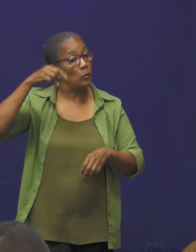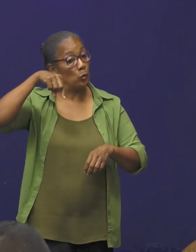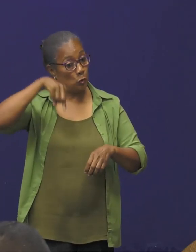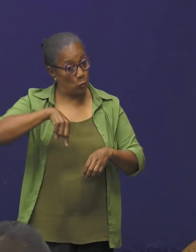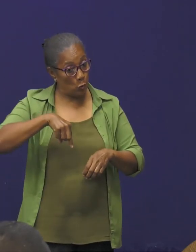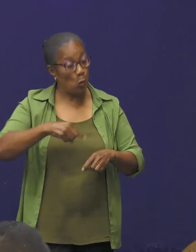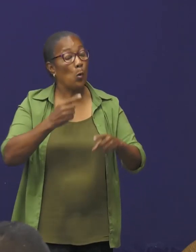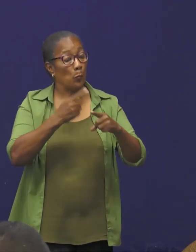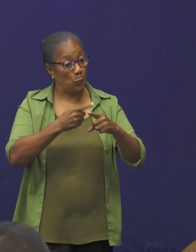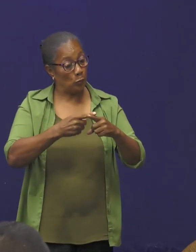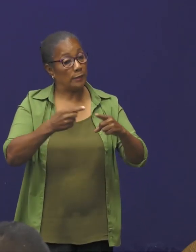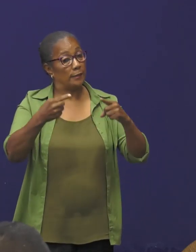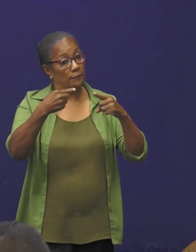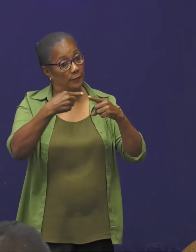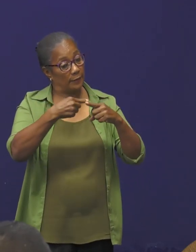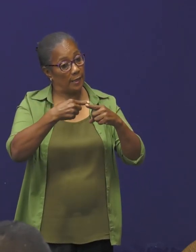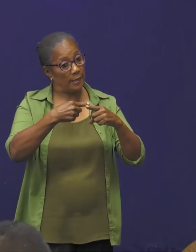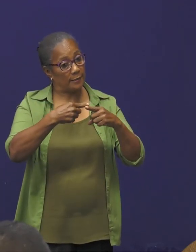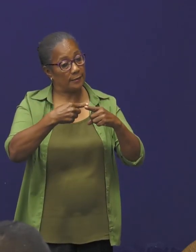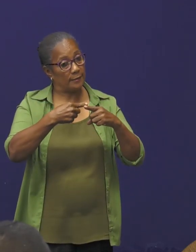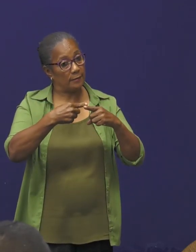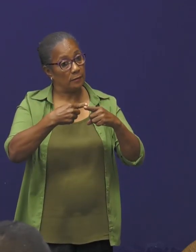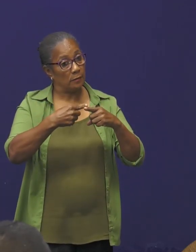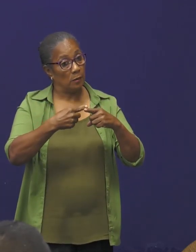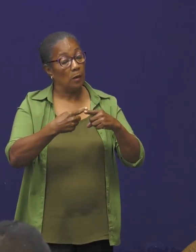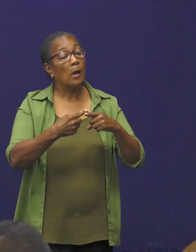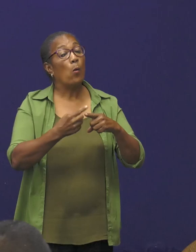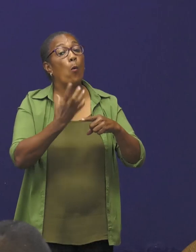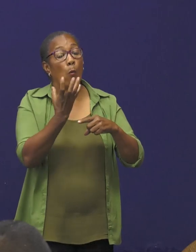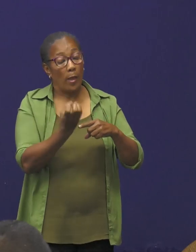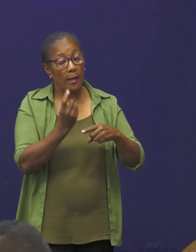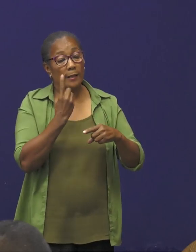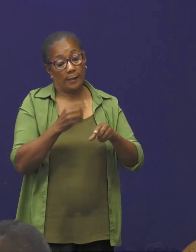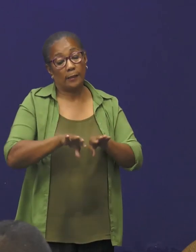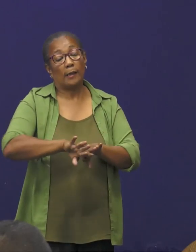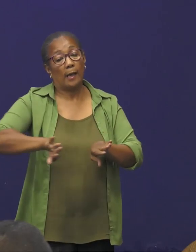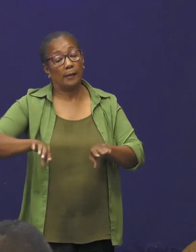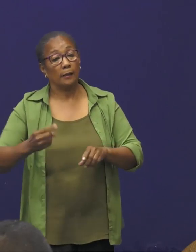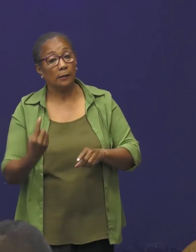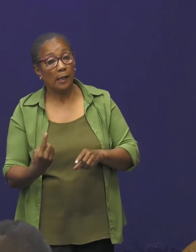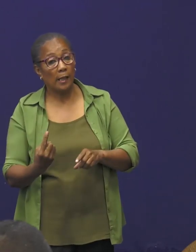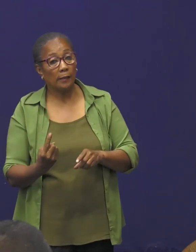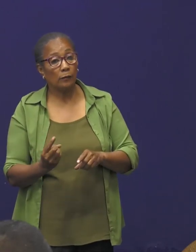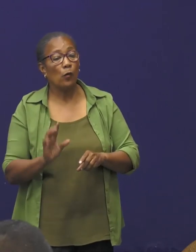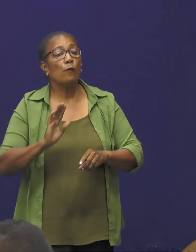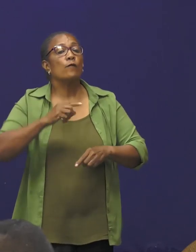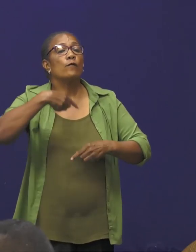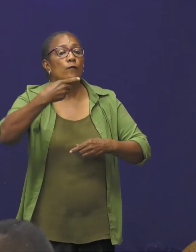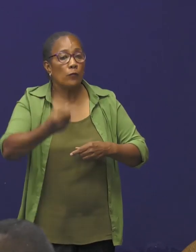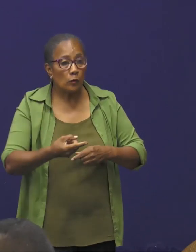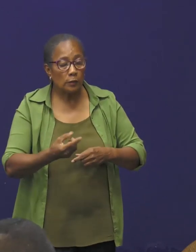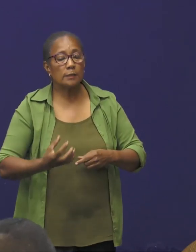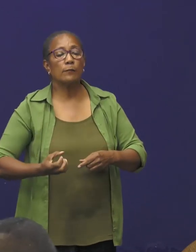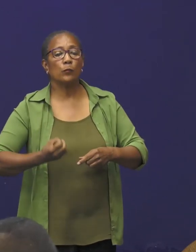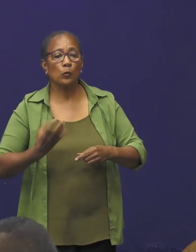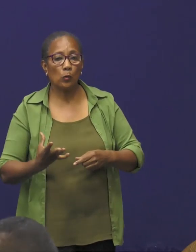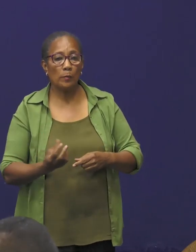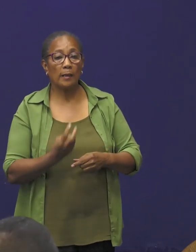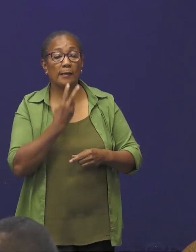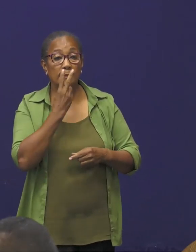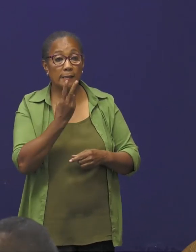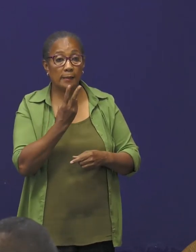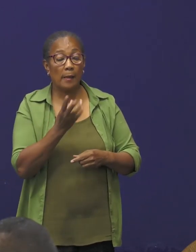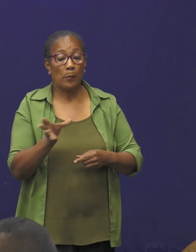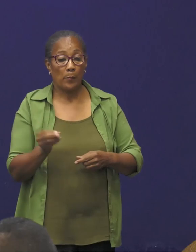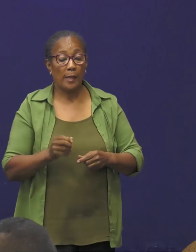positief getest zijn, waren al in quarantaine geplaatst, al voor een zij symptomen vertoonden, bij de